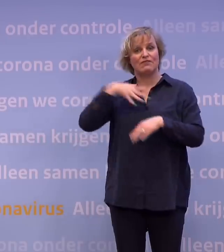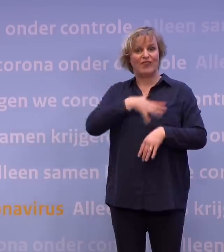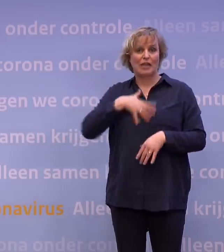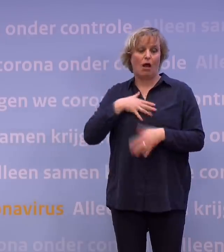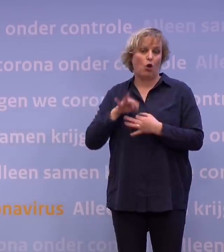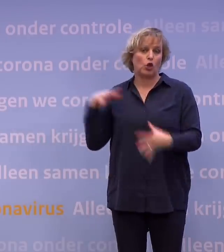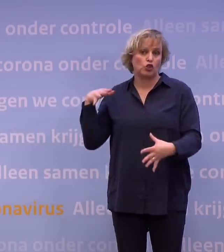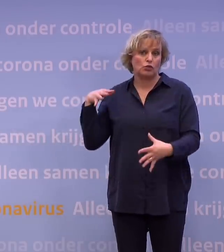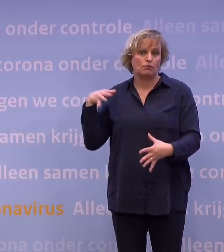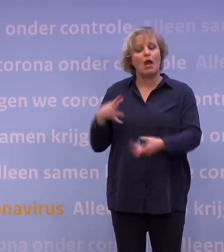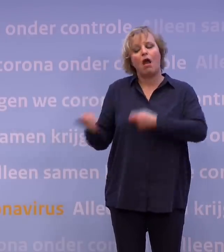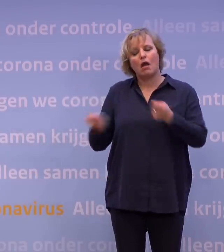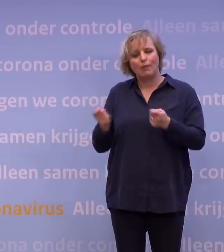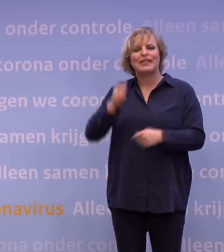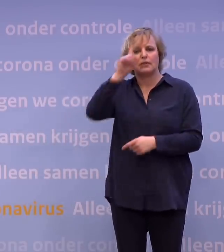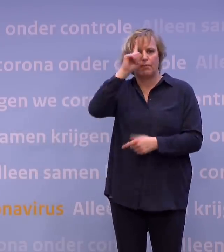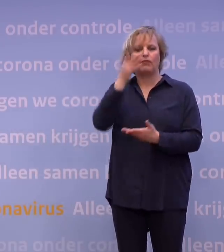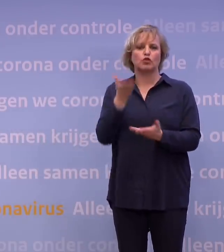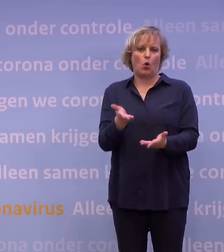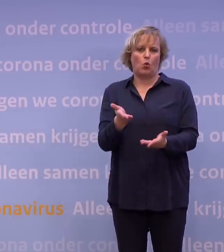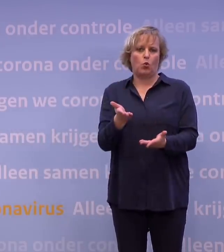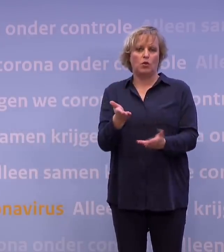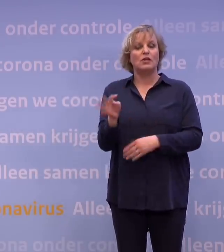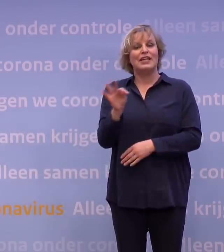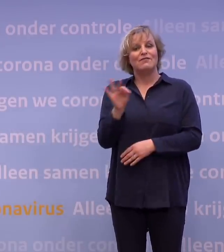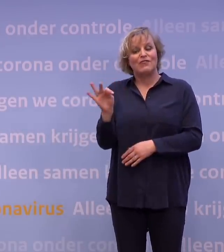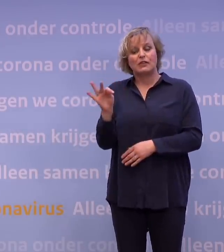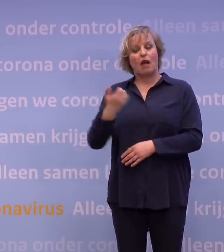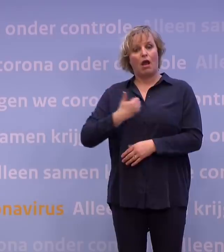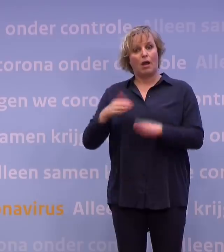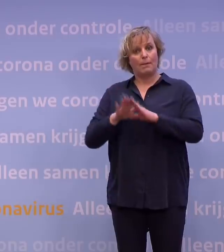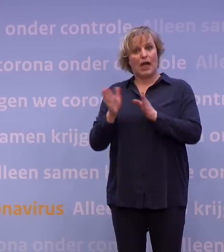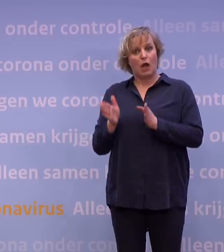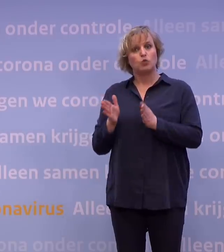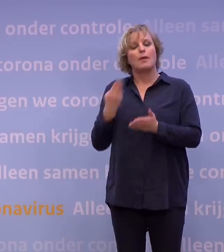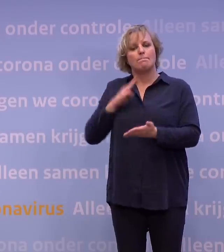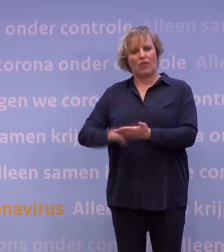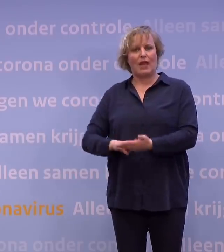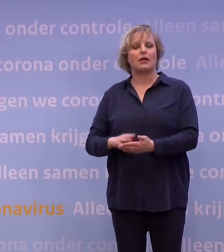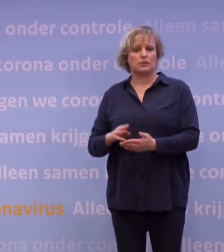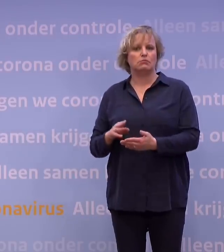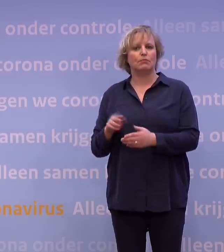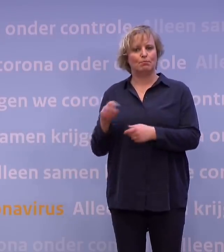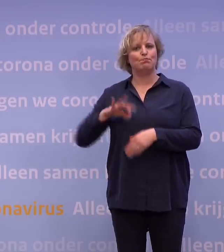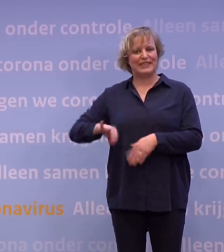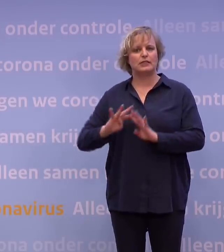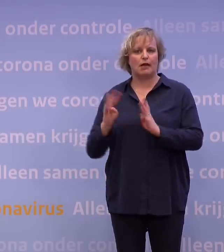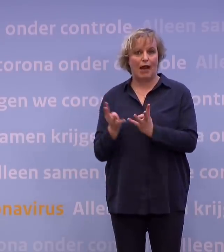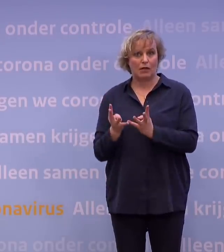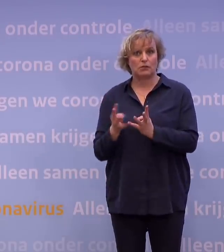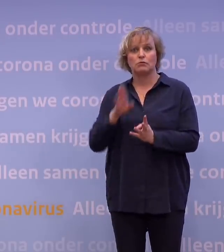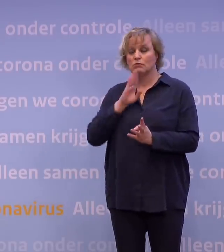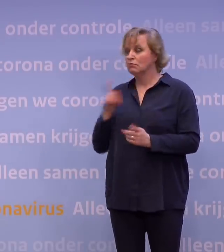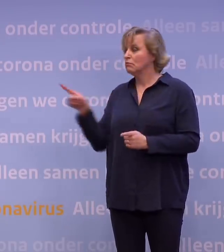Het is een voornem van het kabinet. Vert Gappenhuis en ik hebben een mandaat gekregen van de ministerraad, als het parlement ja zegt, om dan ook de